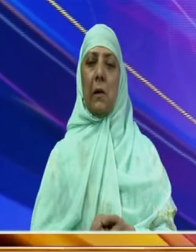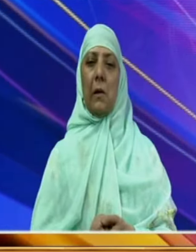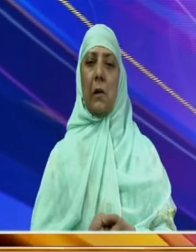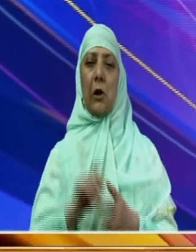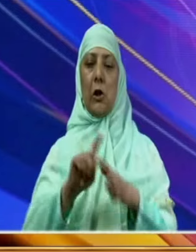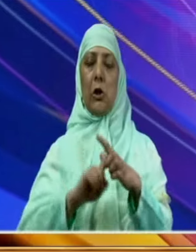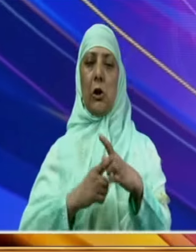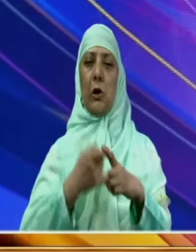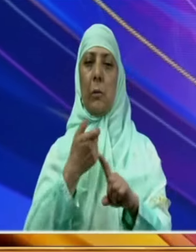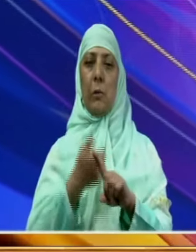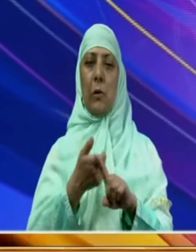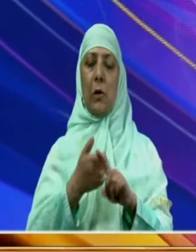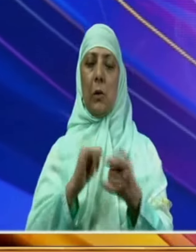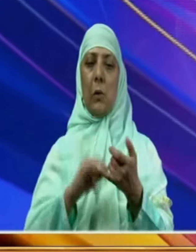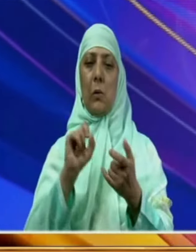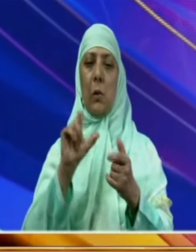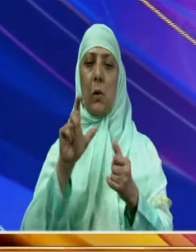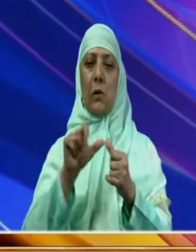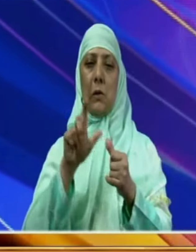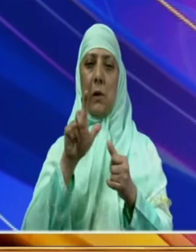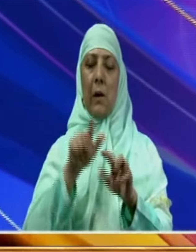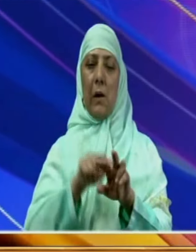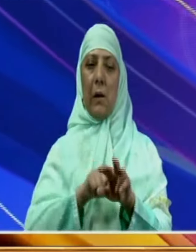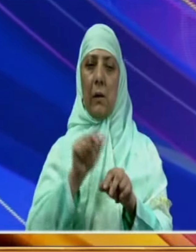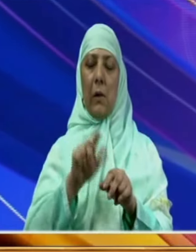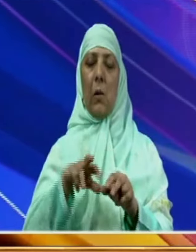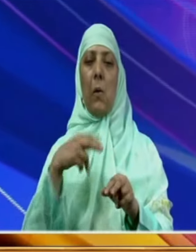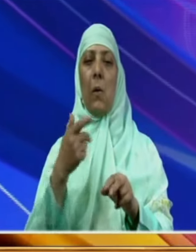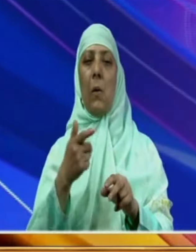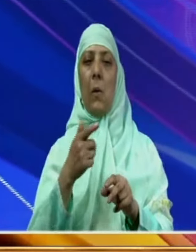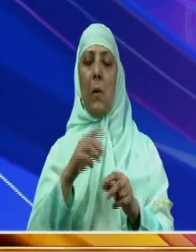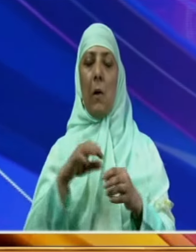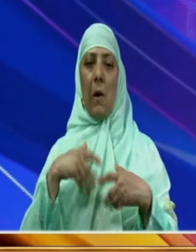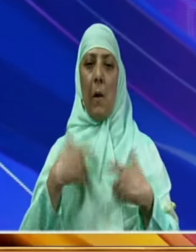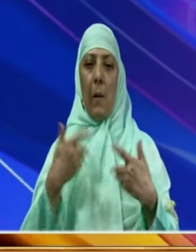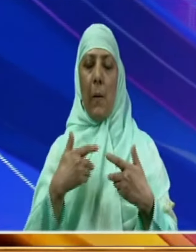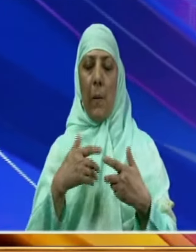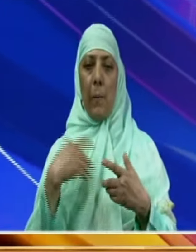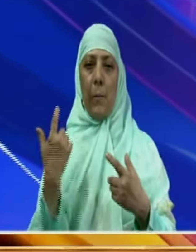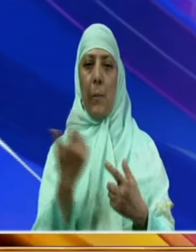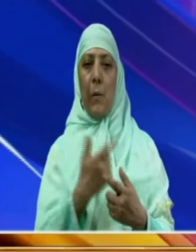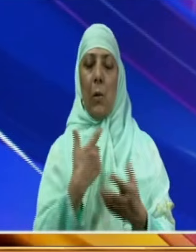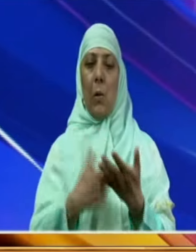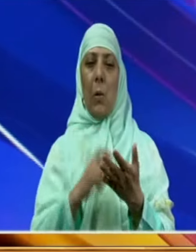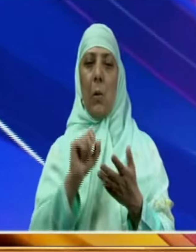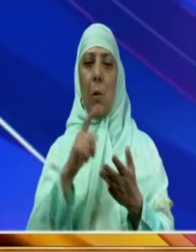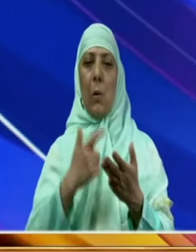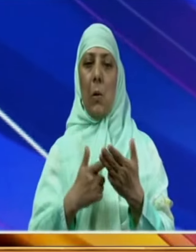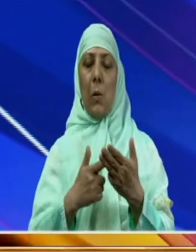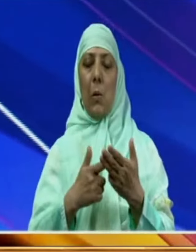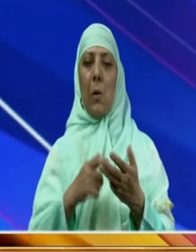جمع کشمیر میں سماجی اور اقتصادی بدلاؤں میں کافی اہم رول ادا کیا ہے